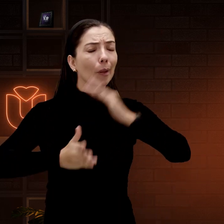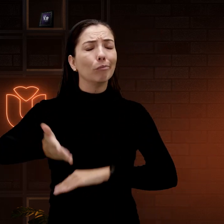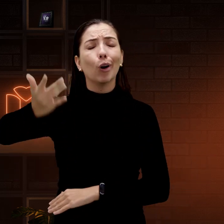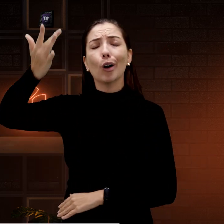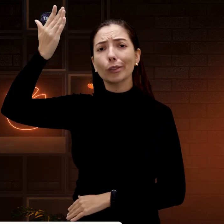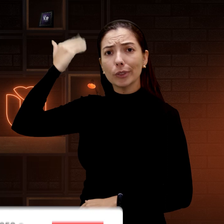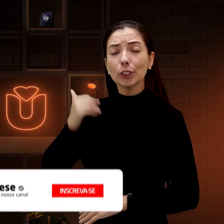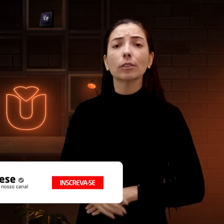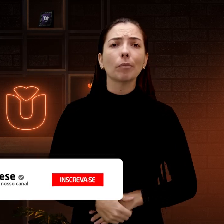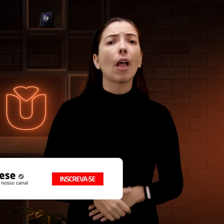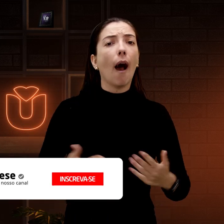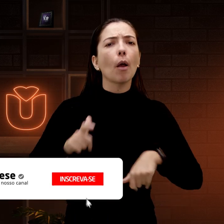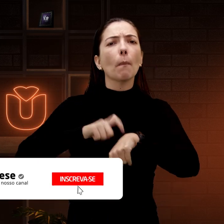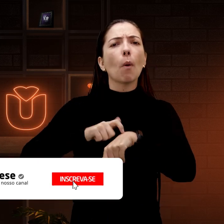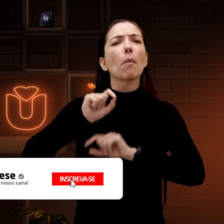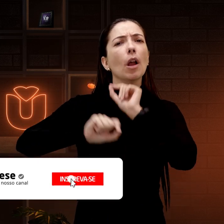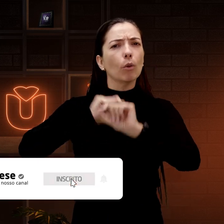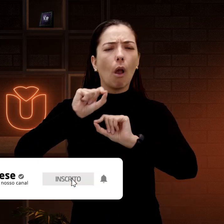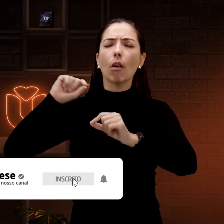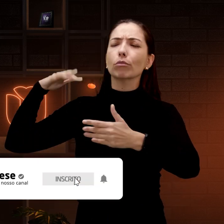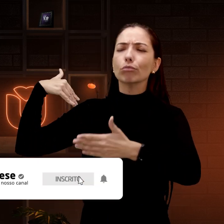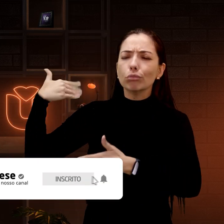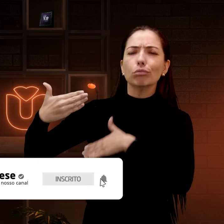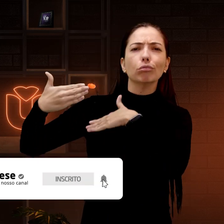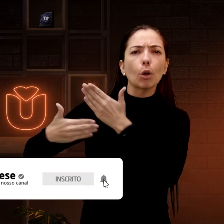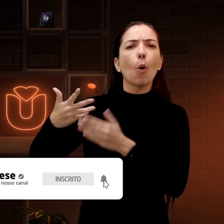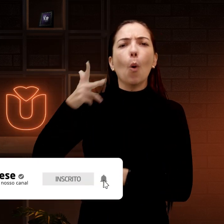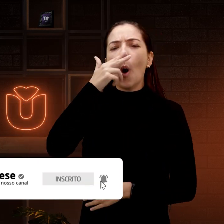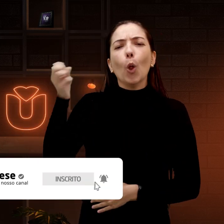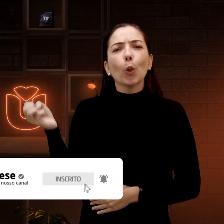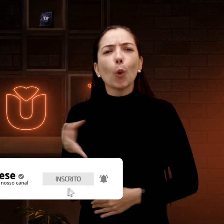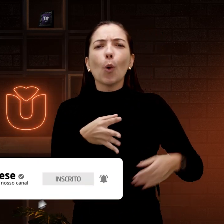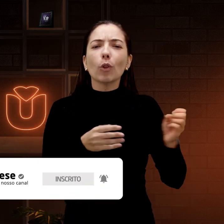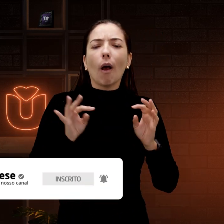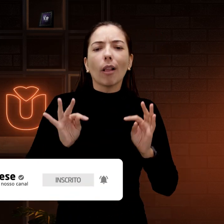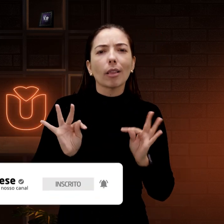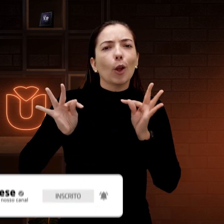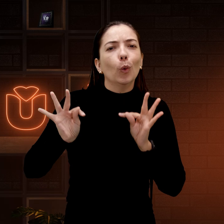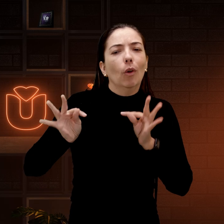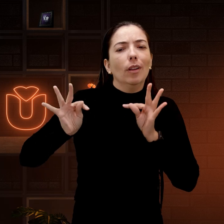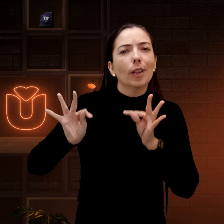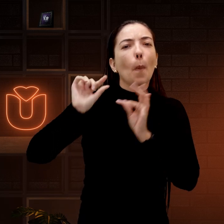isso muito tempo atrás. Agora, com o passar dos anos, inovações tecnológicas